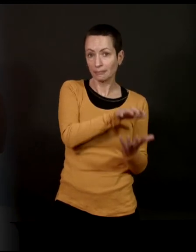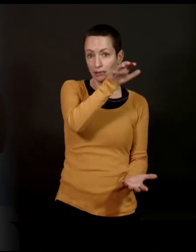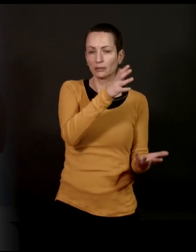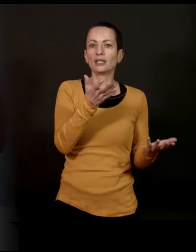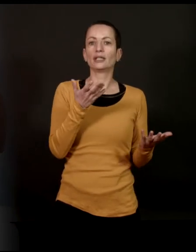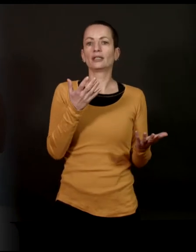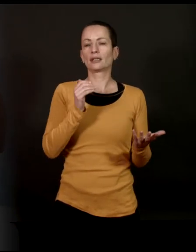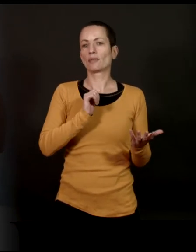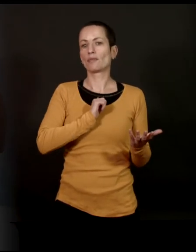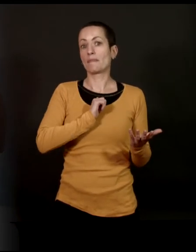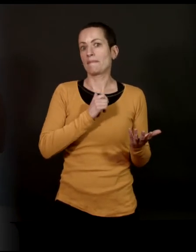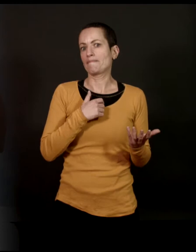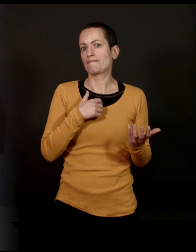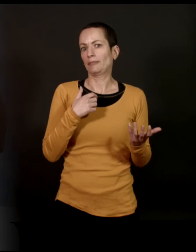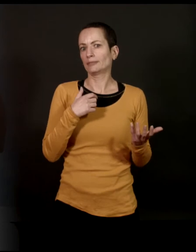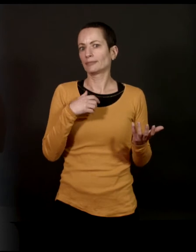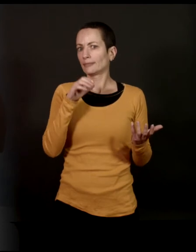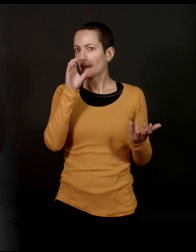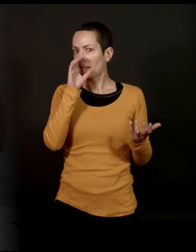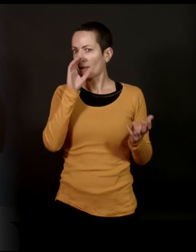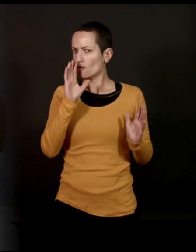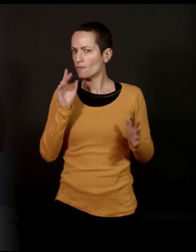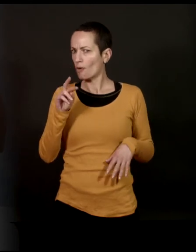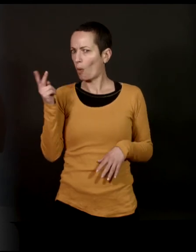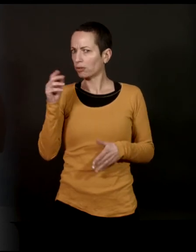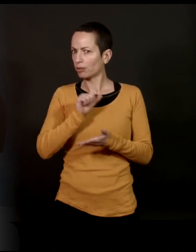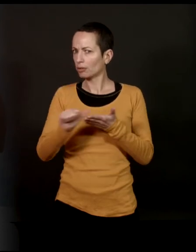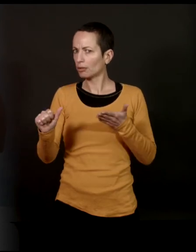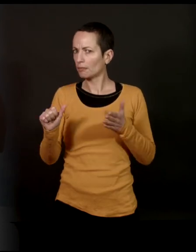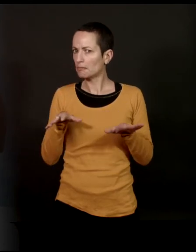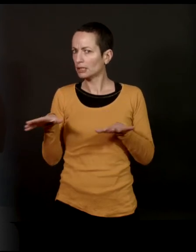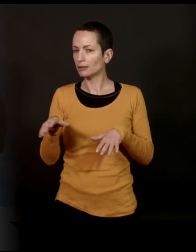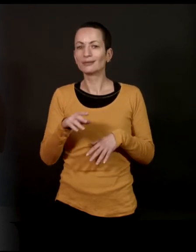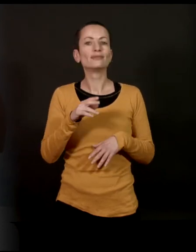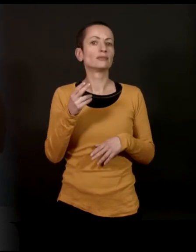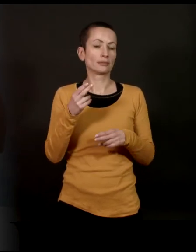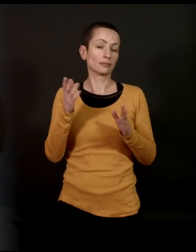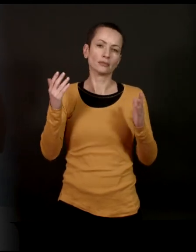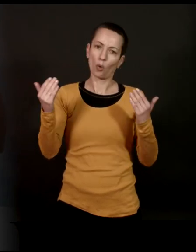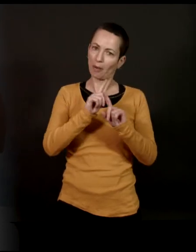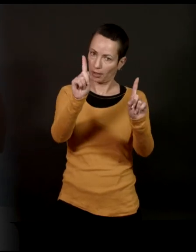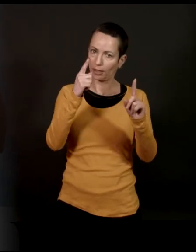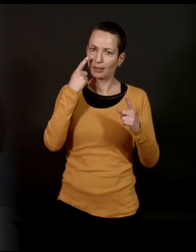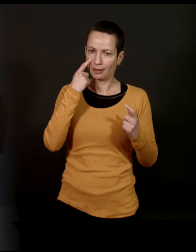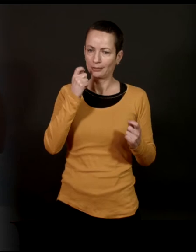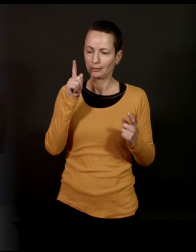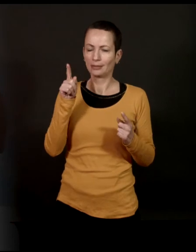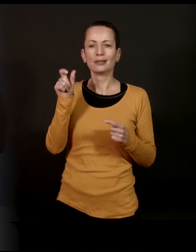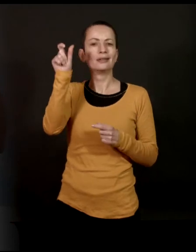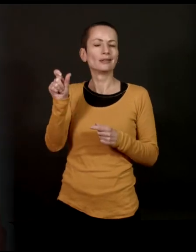je suis très avide de voir comment les autres font. Alors là, je vais vous citer un autre. Ne inquiétez pas, je ne me compare pas. Je